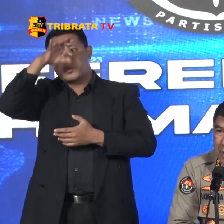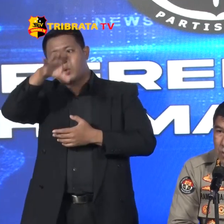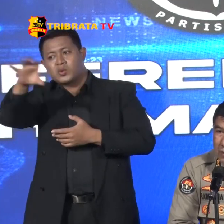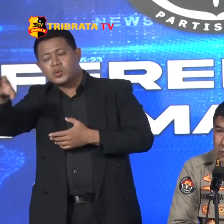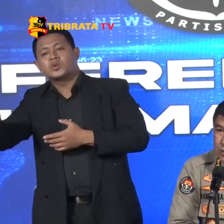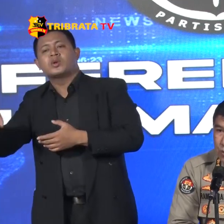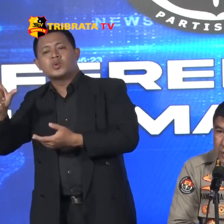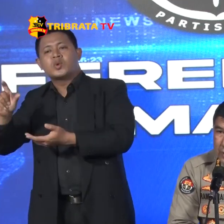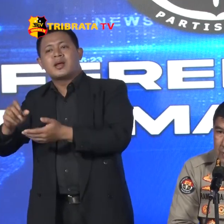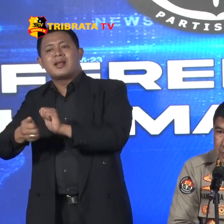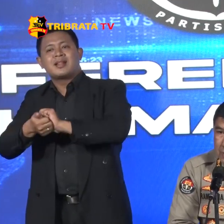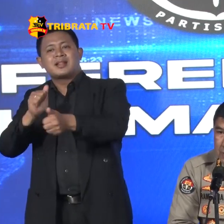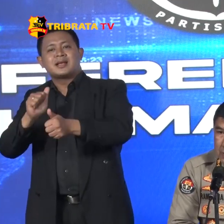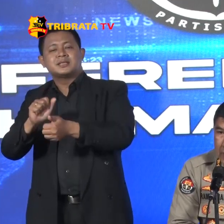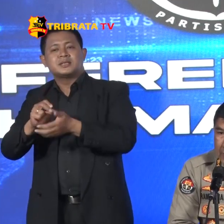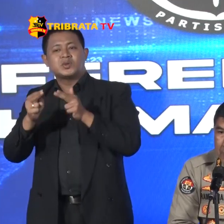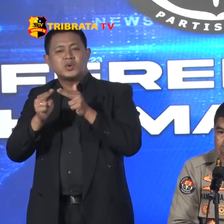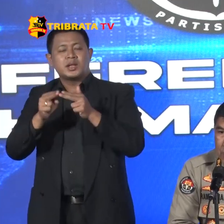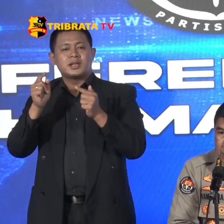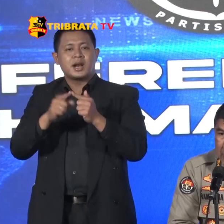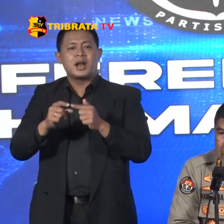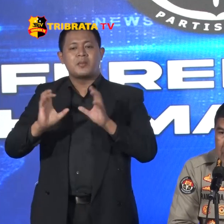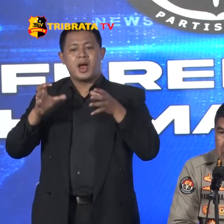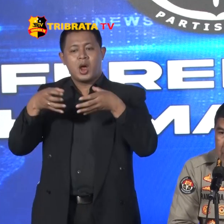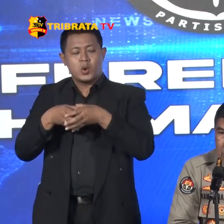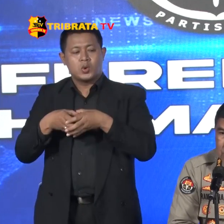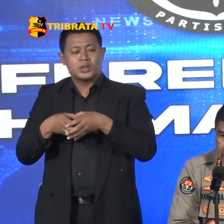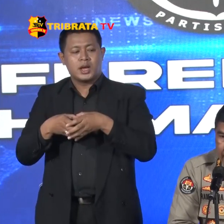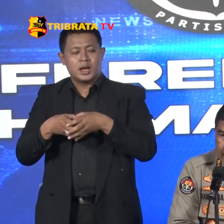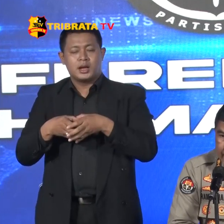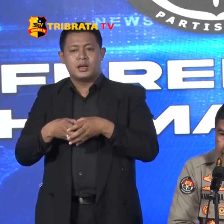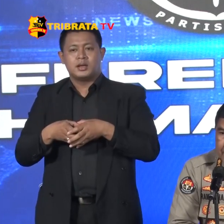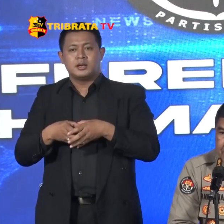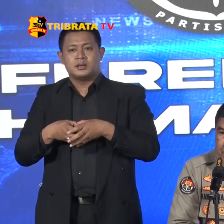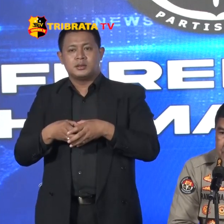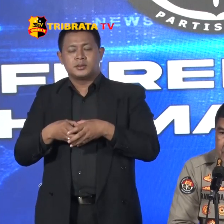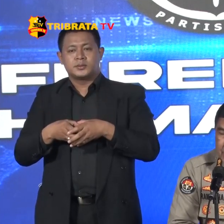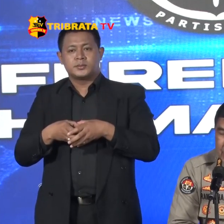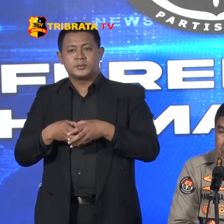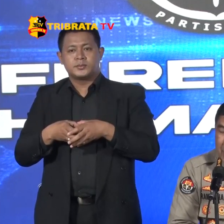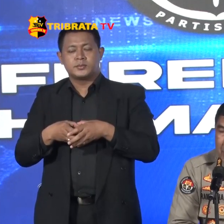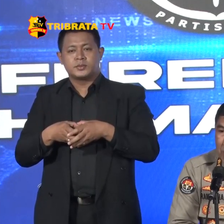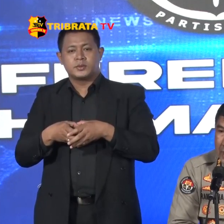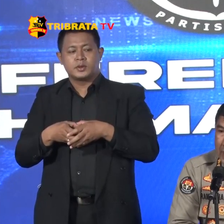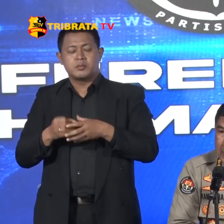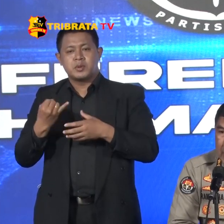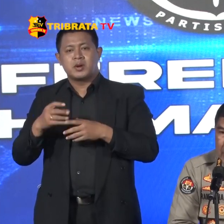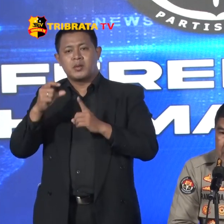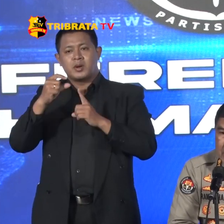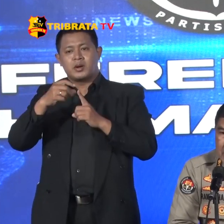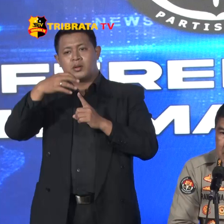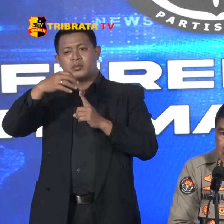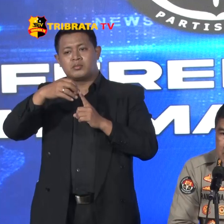Telah Melakukan Tes Urin Terhadap Anggota Anggotanya Ya Jadi Beberapa Polda